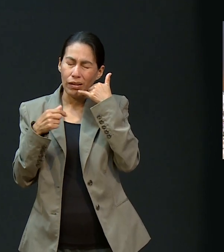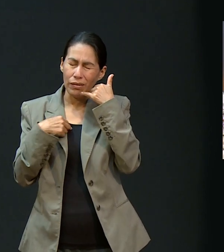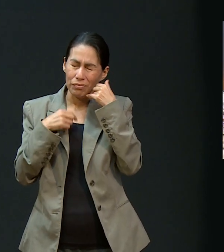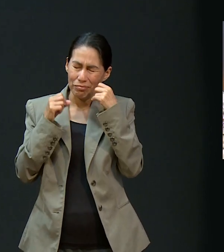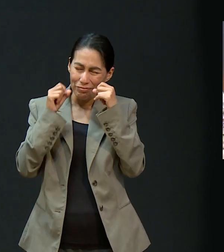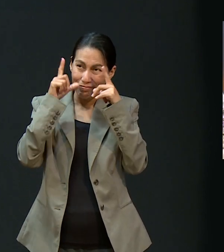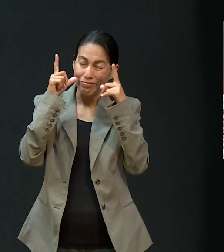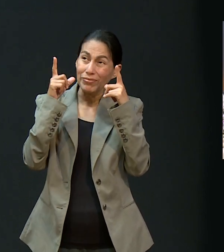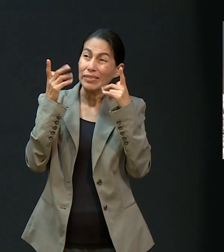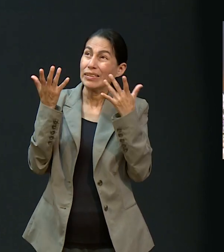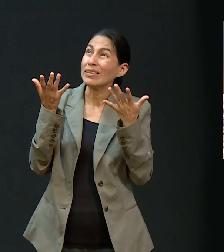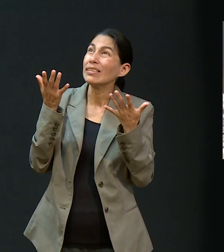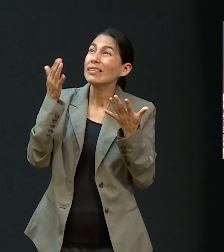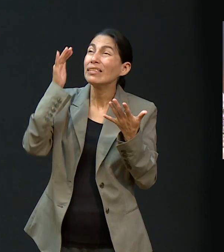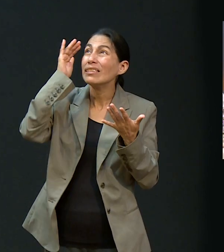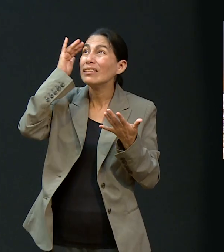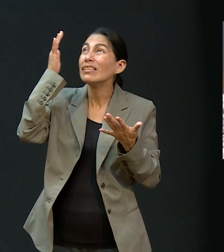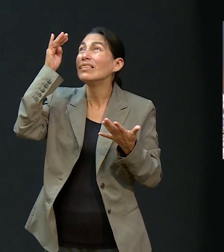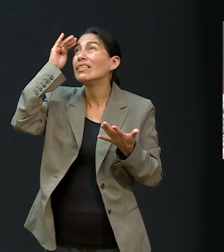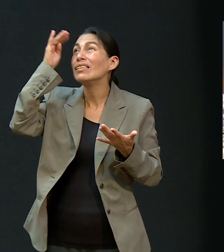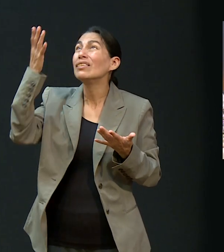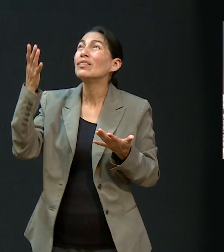Dios que yo puedo ir allá.